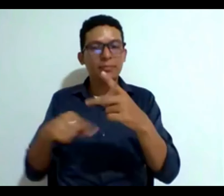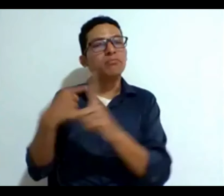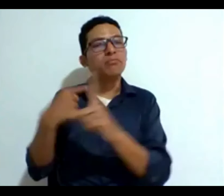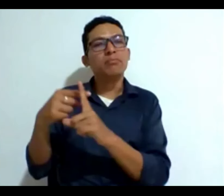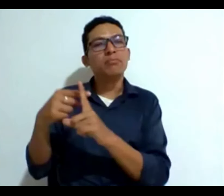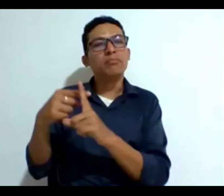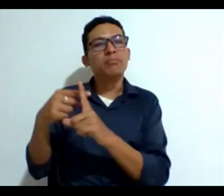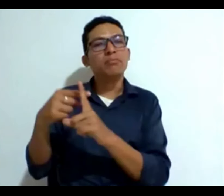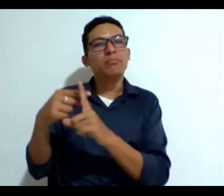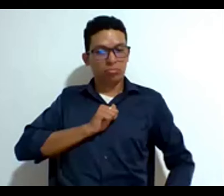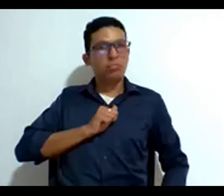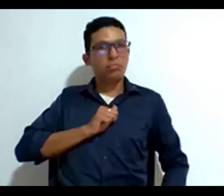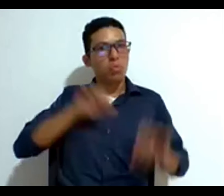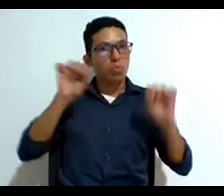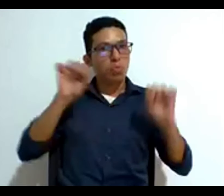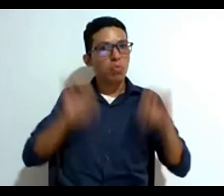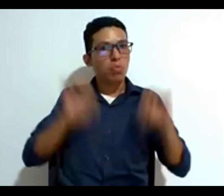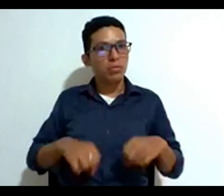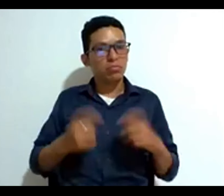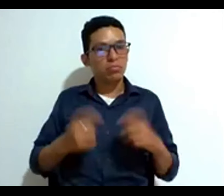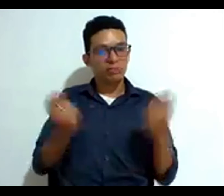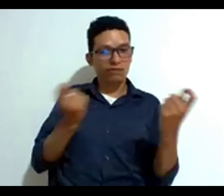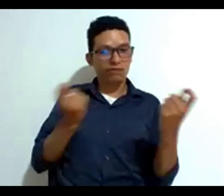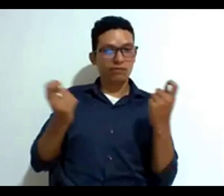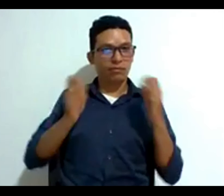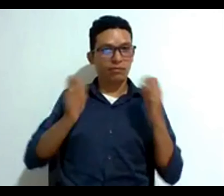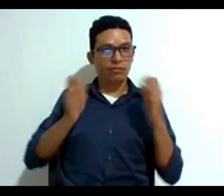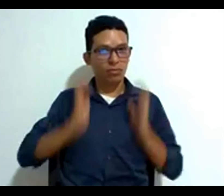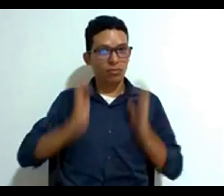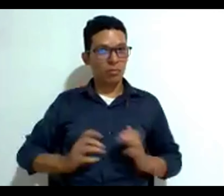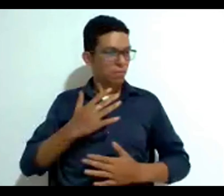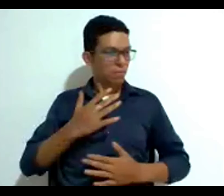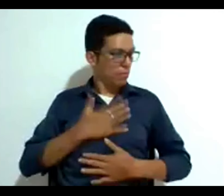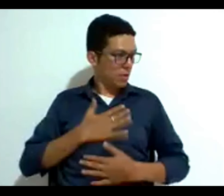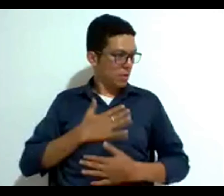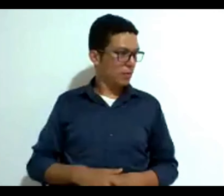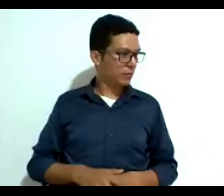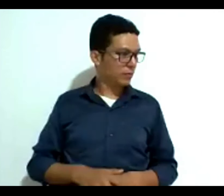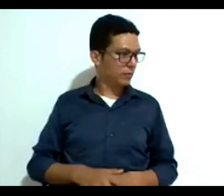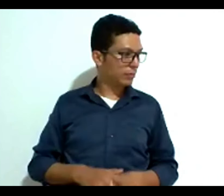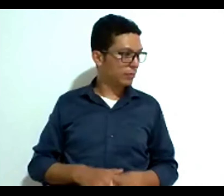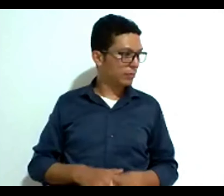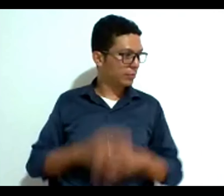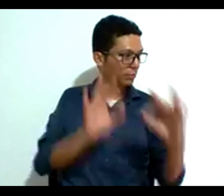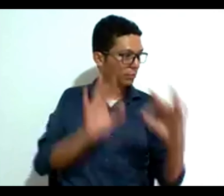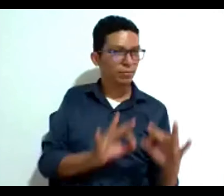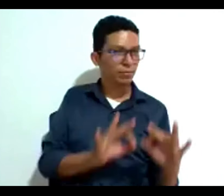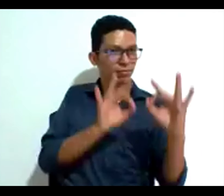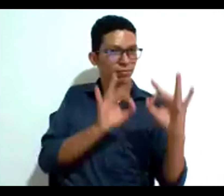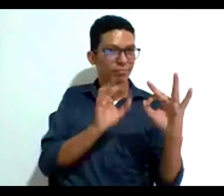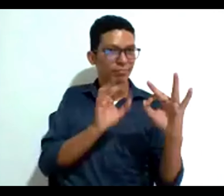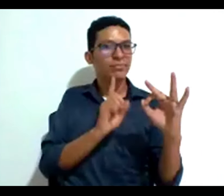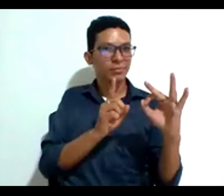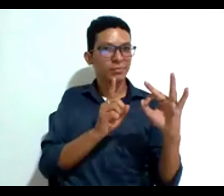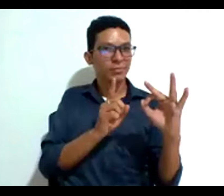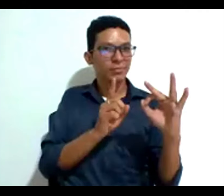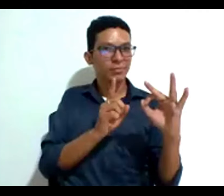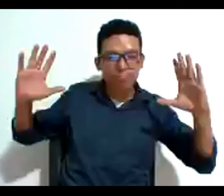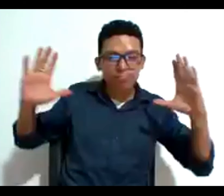poder ejercer dominio sobre sí mismo esta palabra dignidad también nos nos encierra